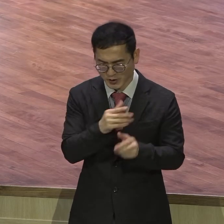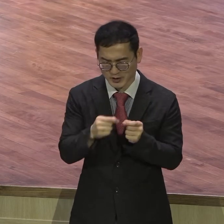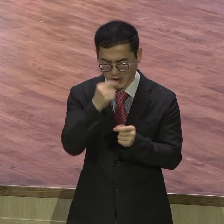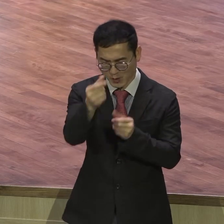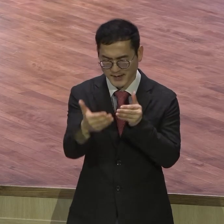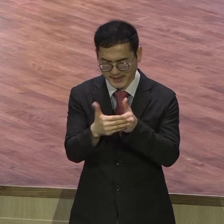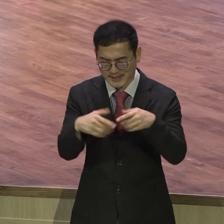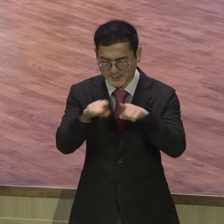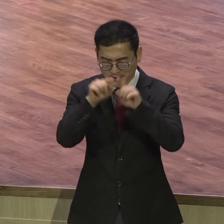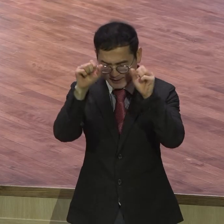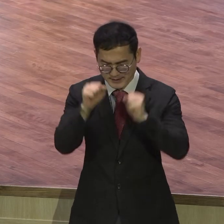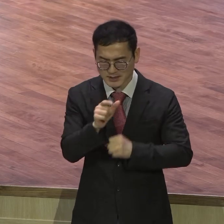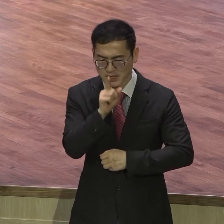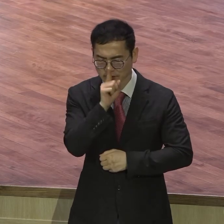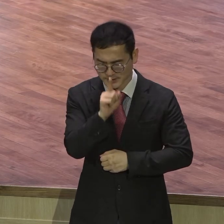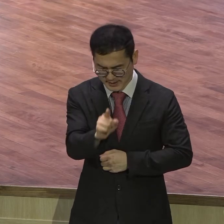저다 아멘